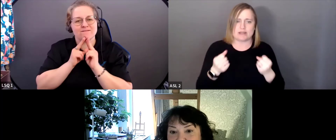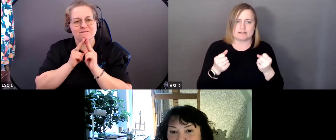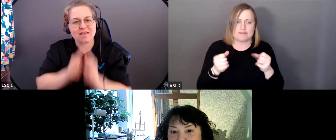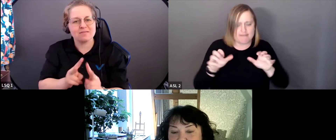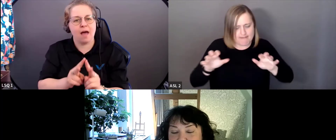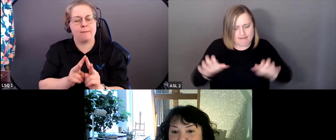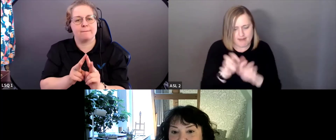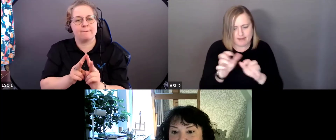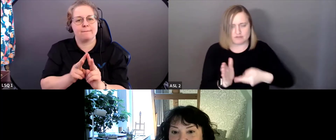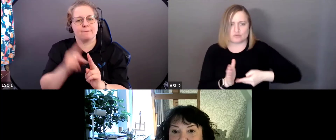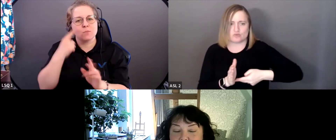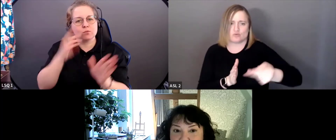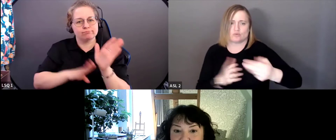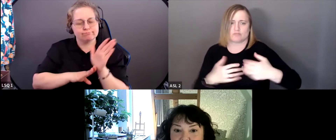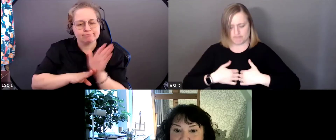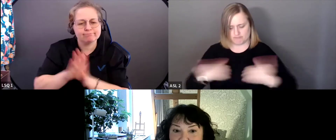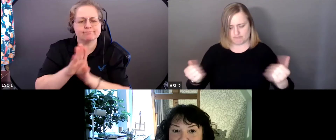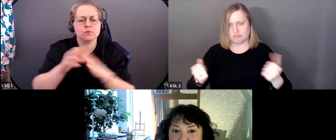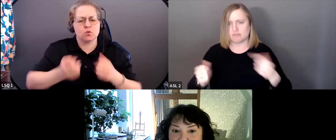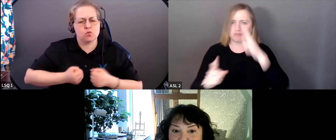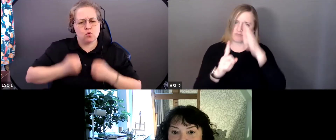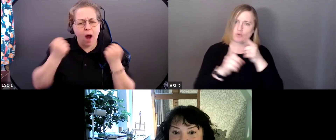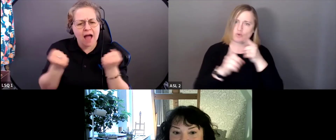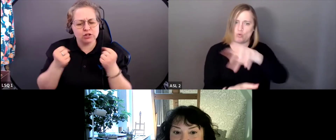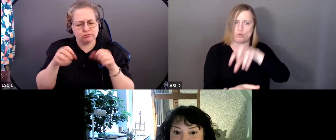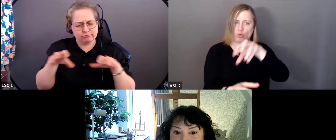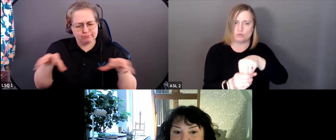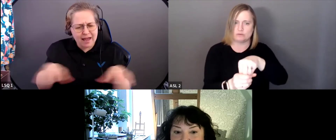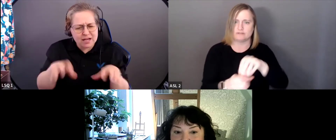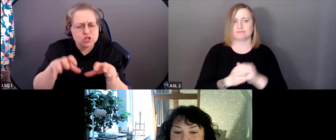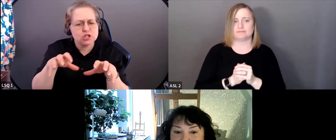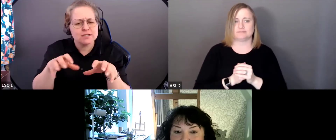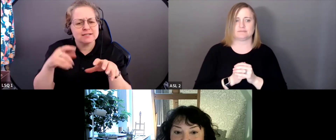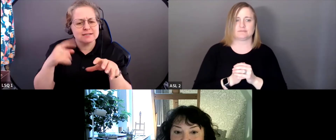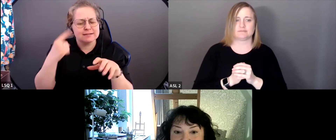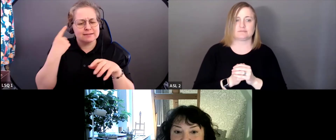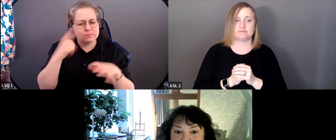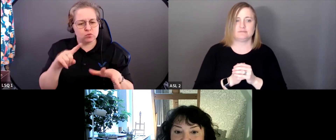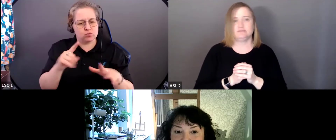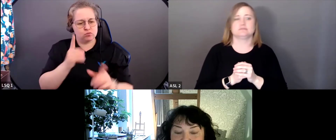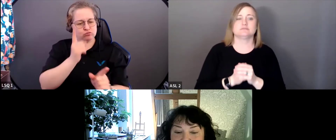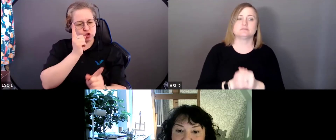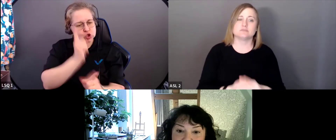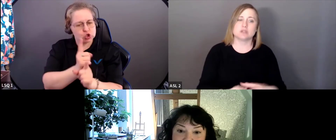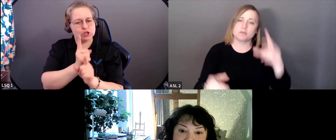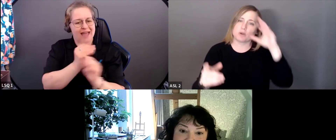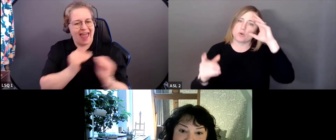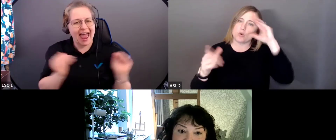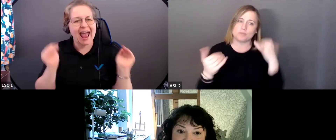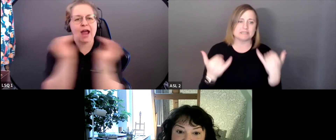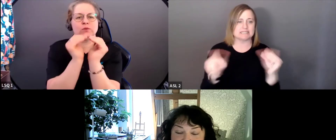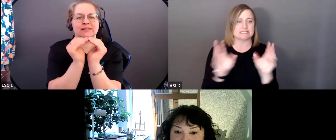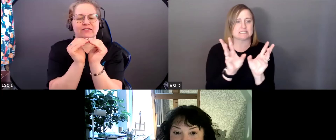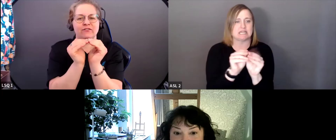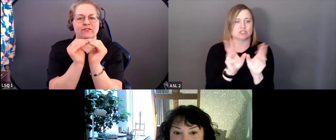innover avec courage, agir avec intégrité et être inclusif. Ce que j'espère